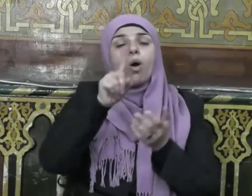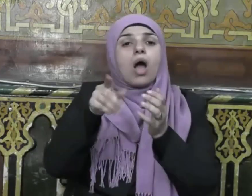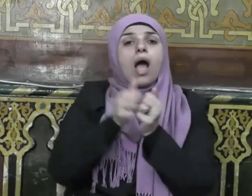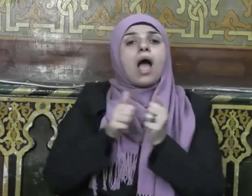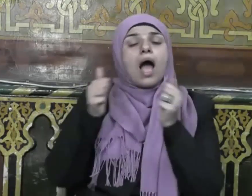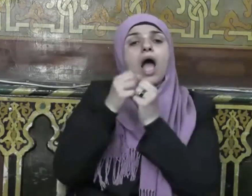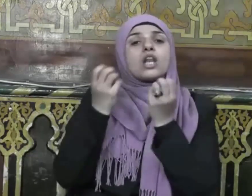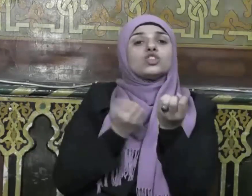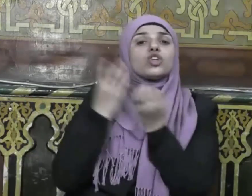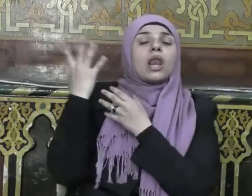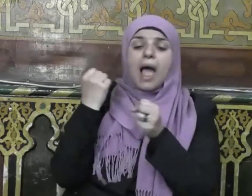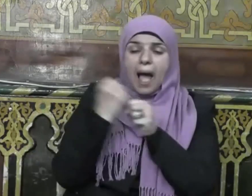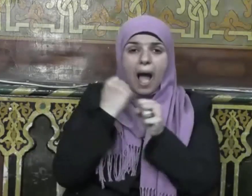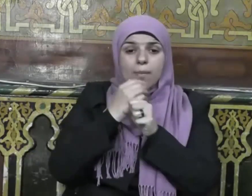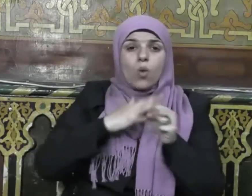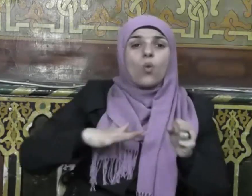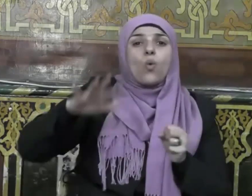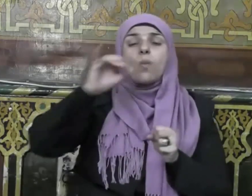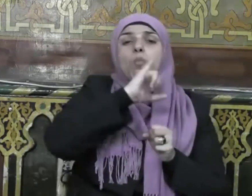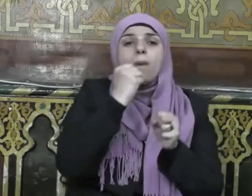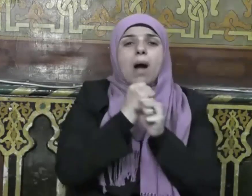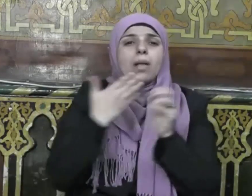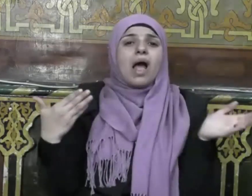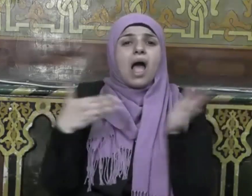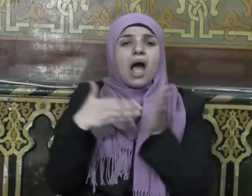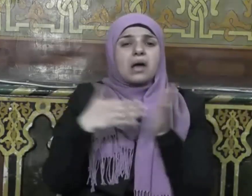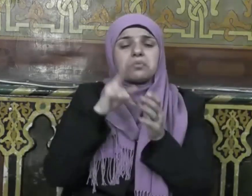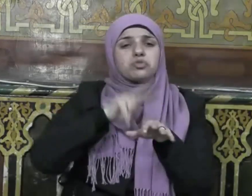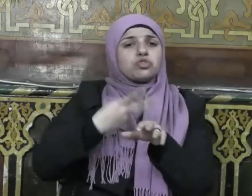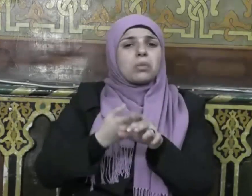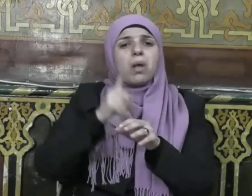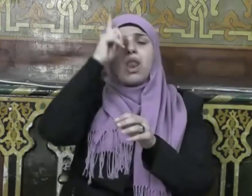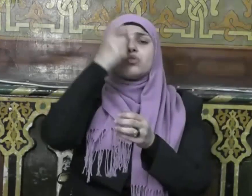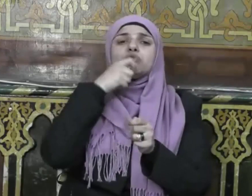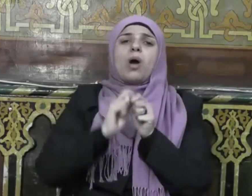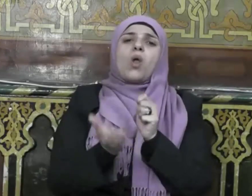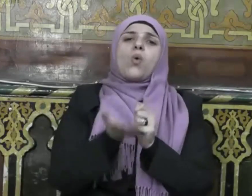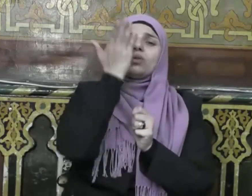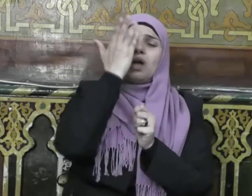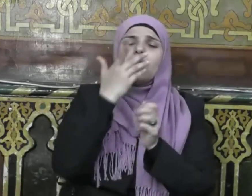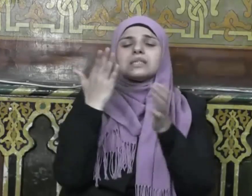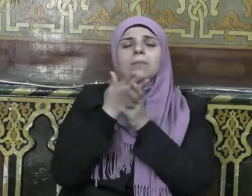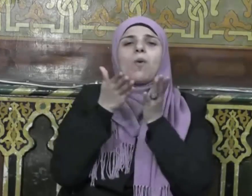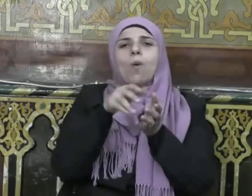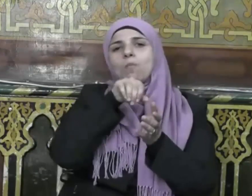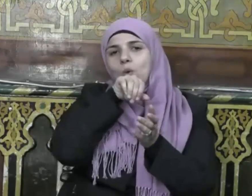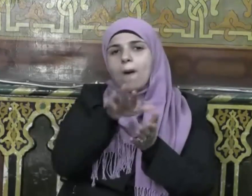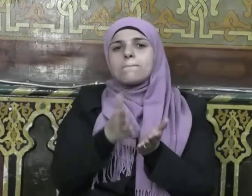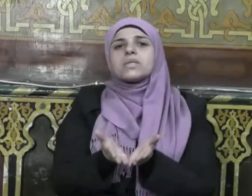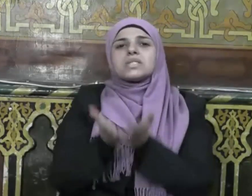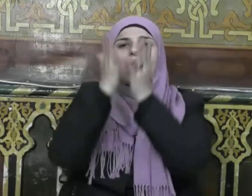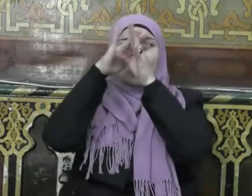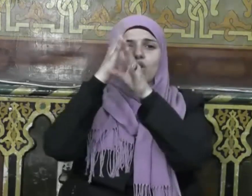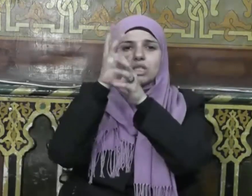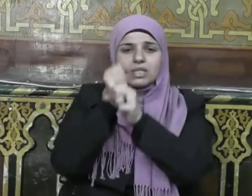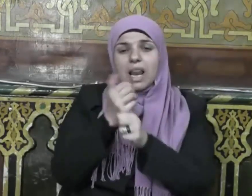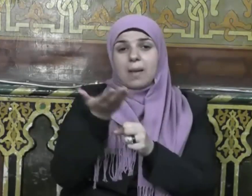وإنما الأعمال بخواتيمها لذا كان نبينا صلى الله عليه وسلم